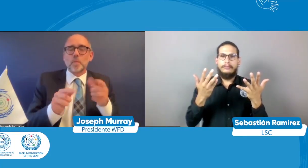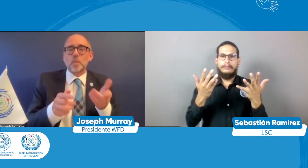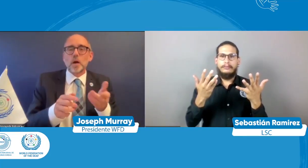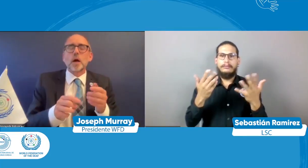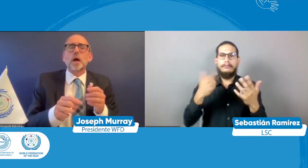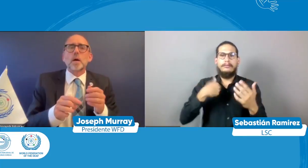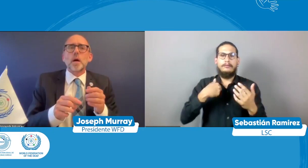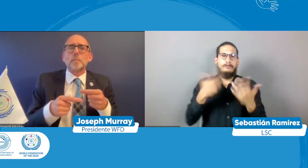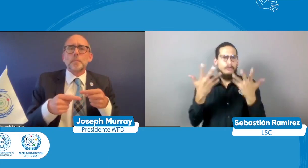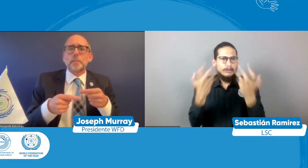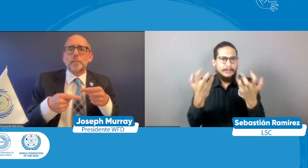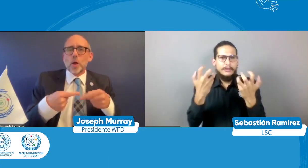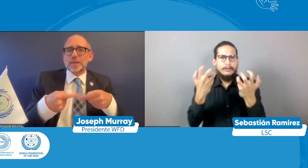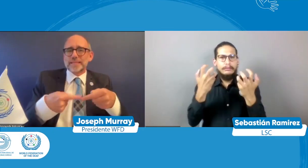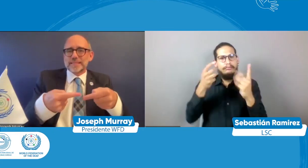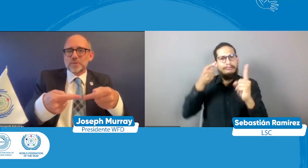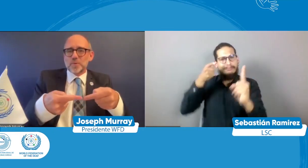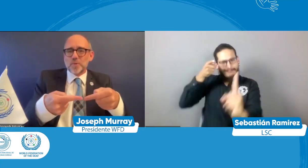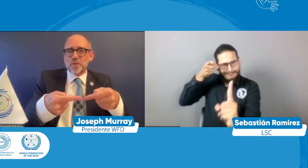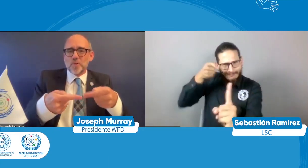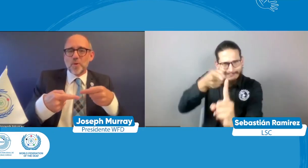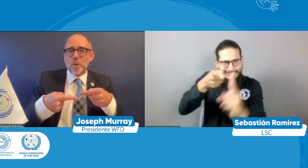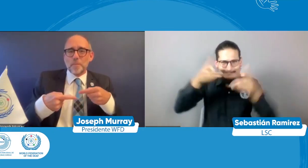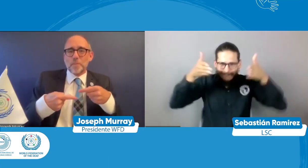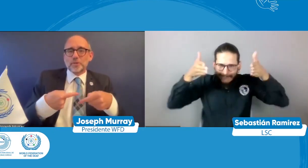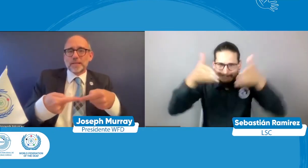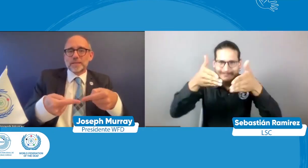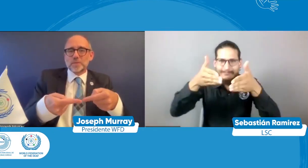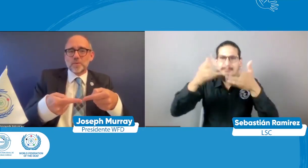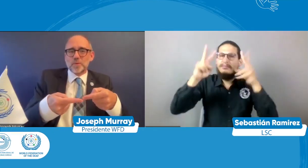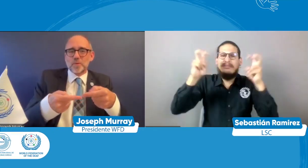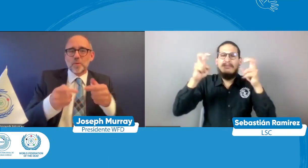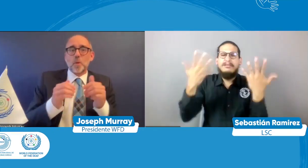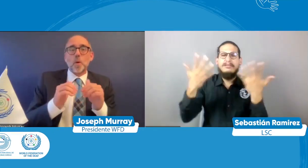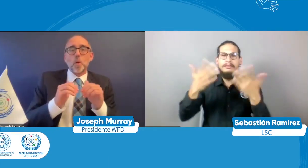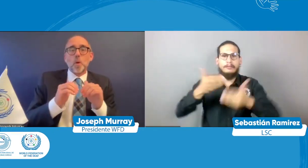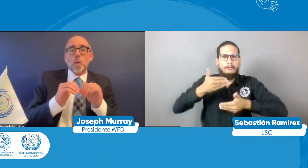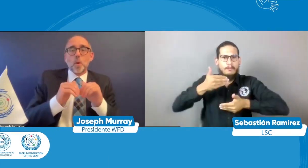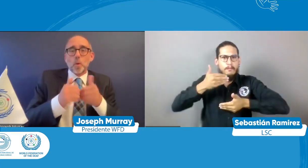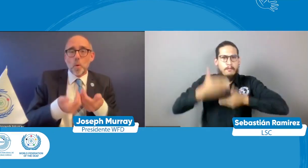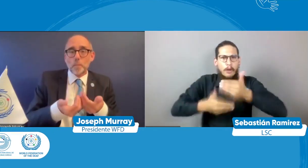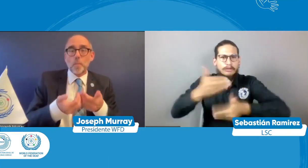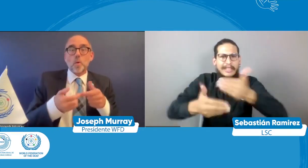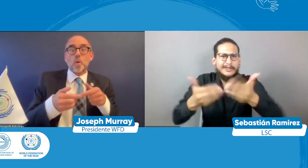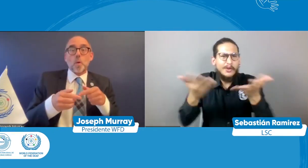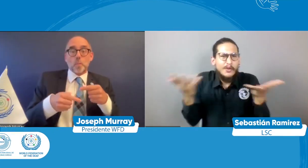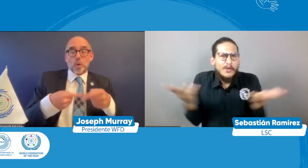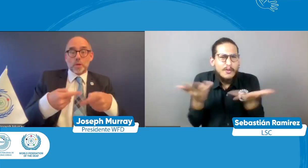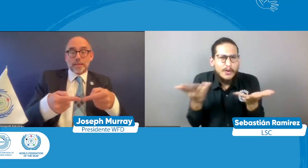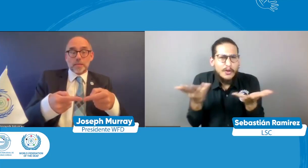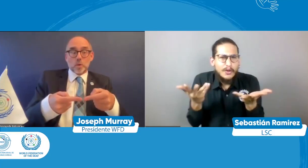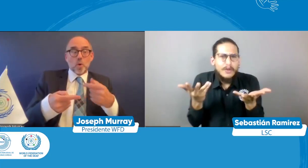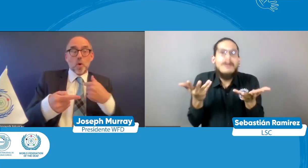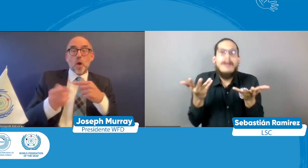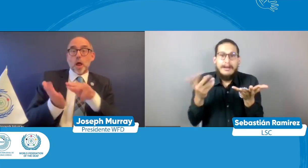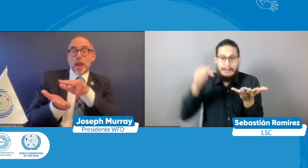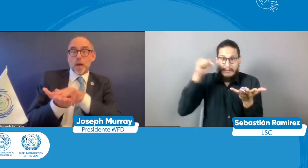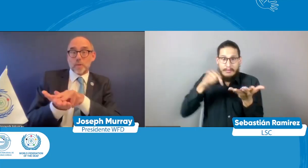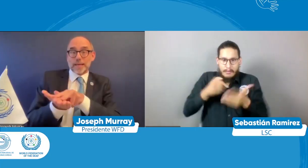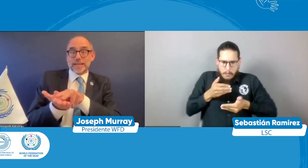lograr que se sumen más gobiernos y que se entienda que eso es un proceso cómo se lleva a